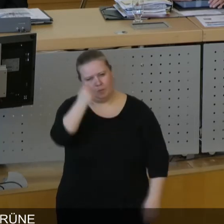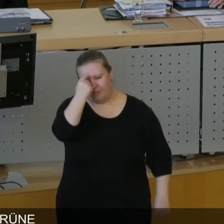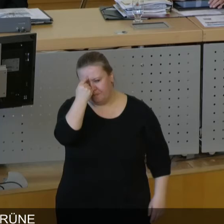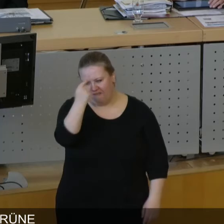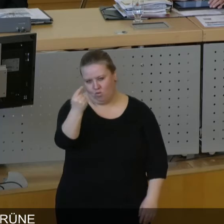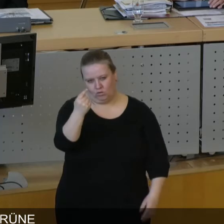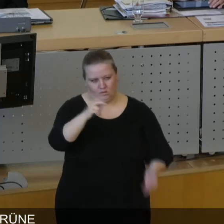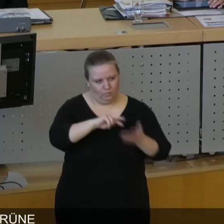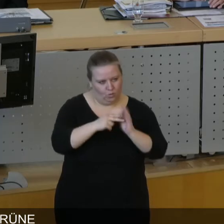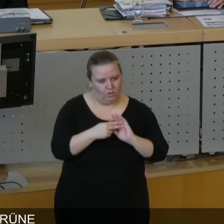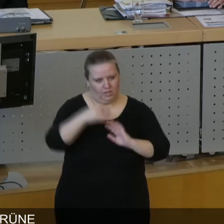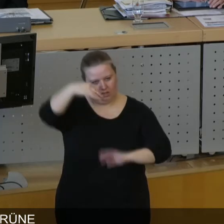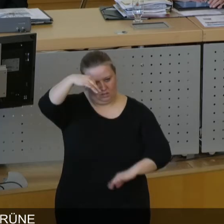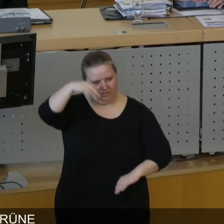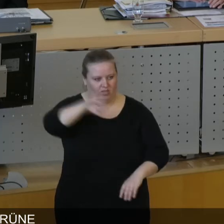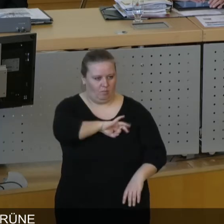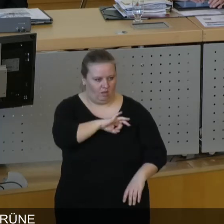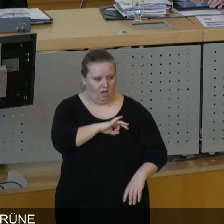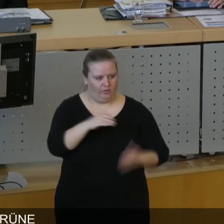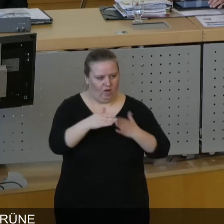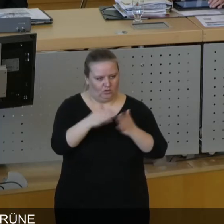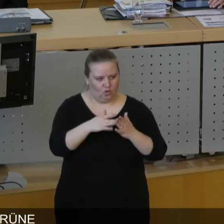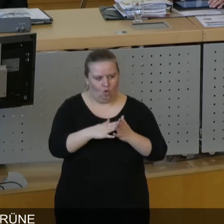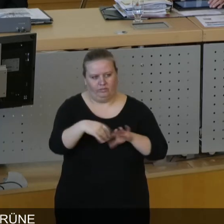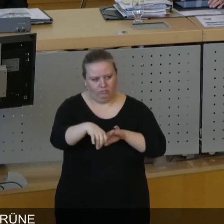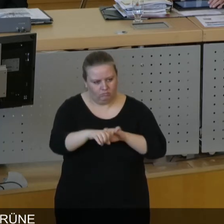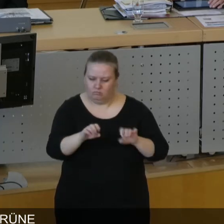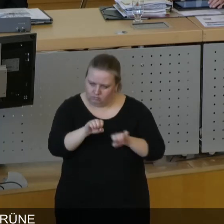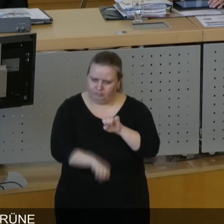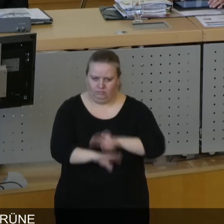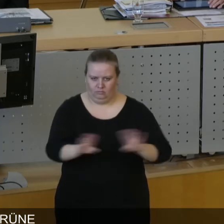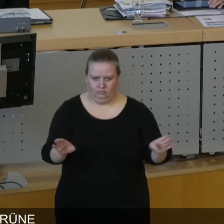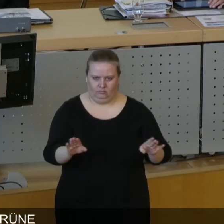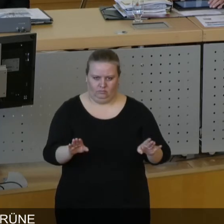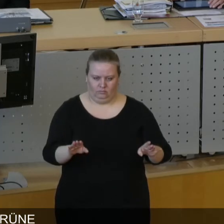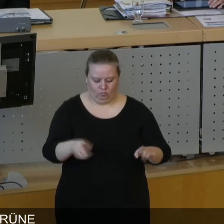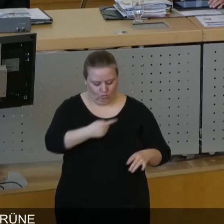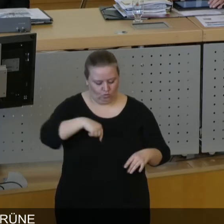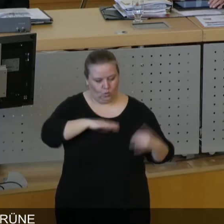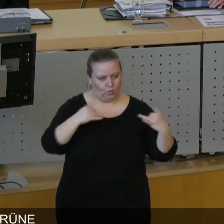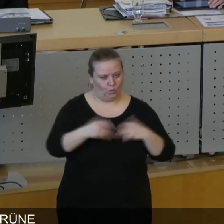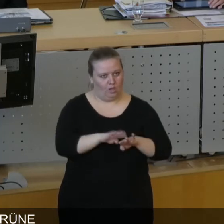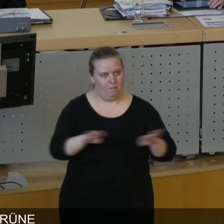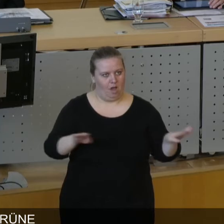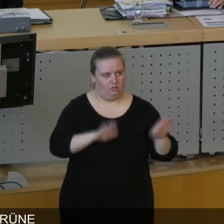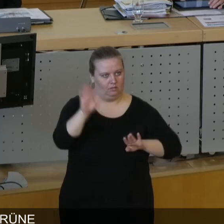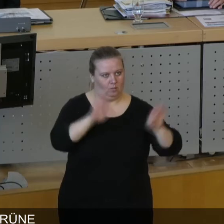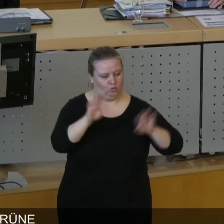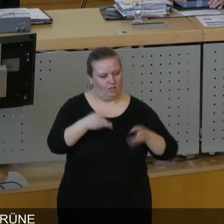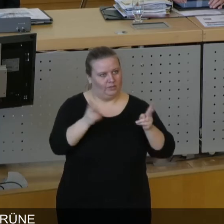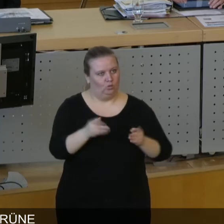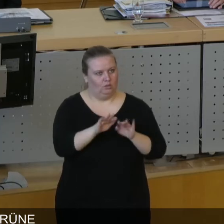das Politikmonopol der Parteien und der Fraktionen durchbrechen. Dies entspricht unseren grünen, basisdemokratischen und